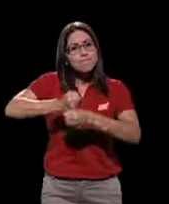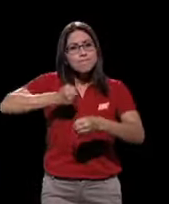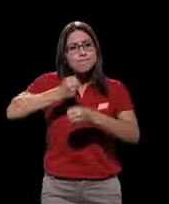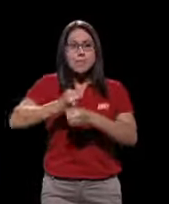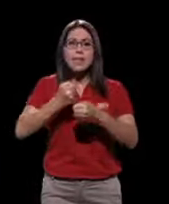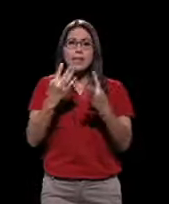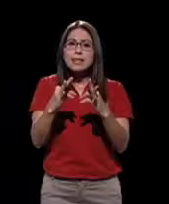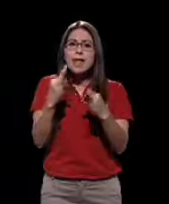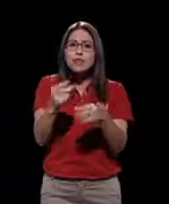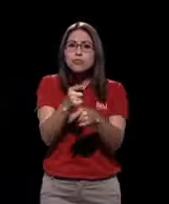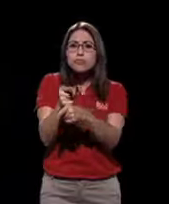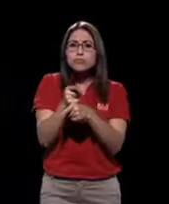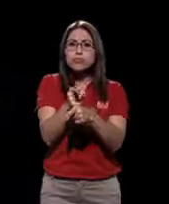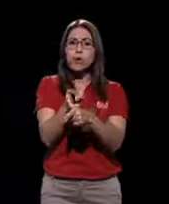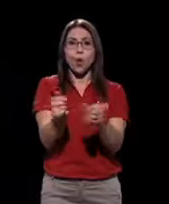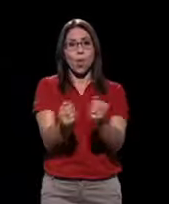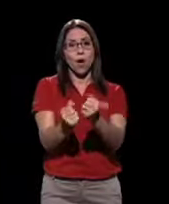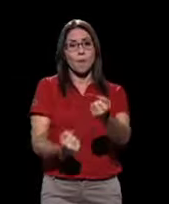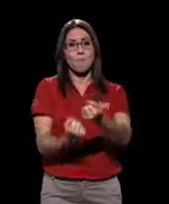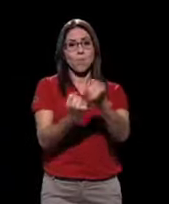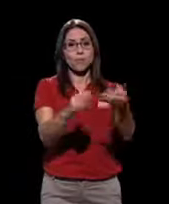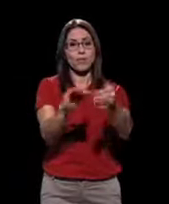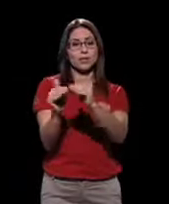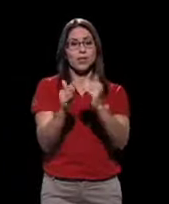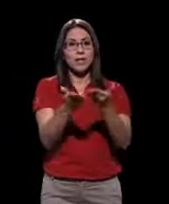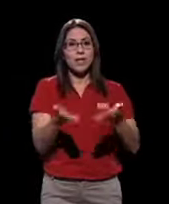direccionar con el apoyo de las comunidades.